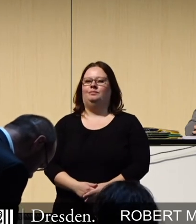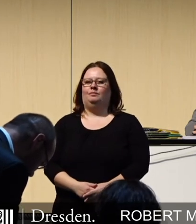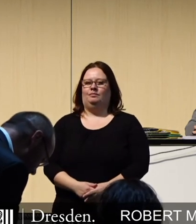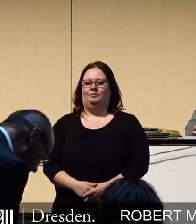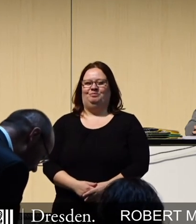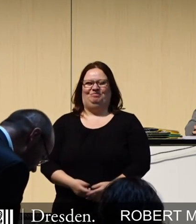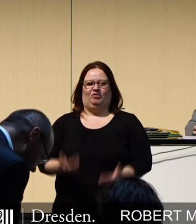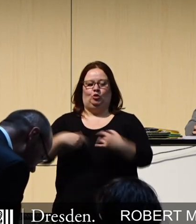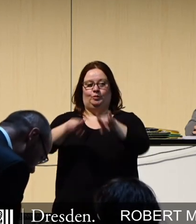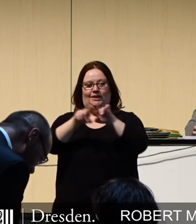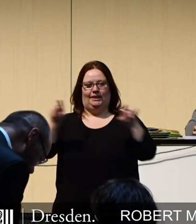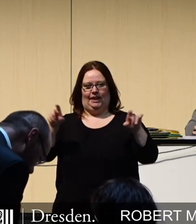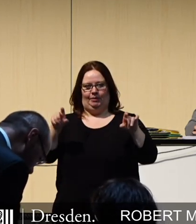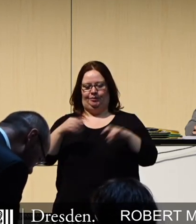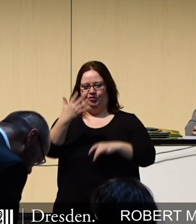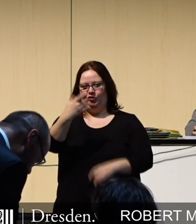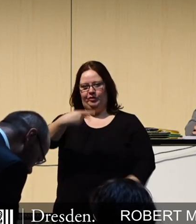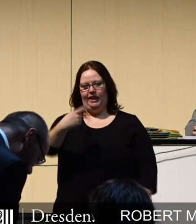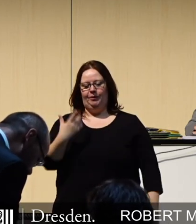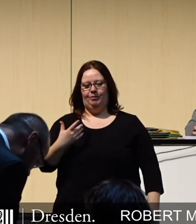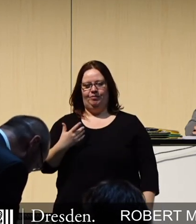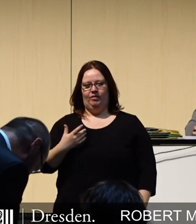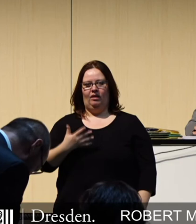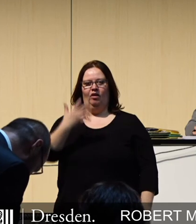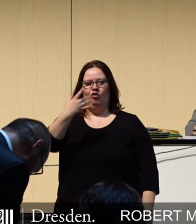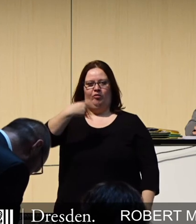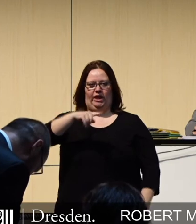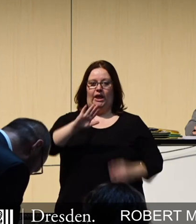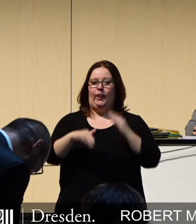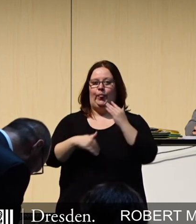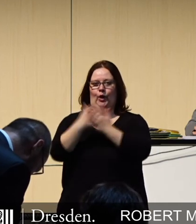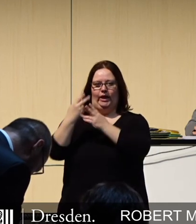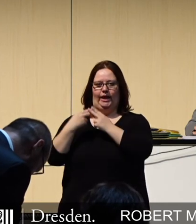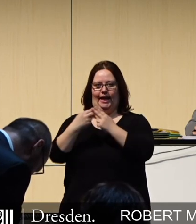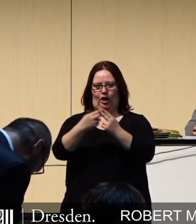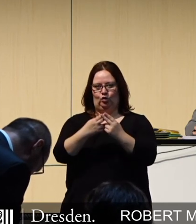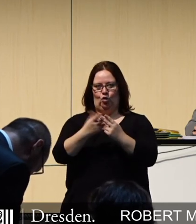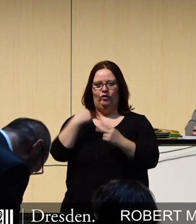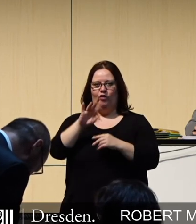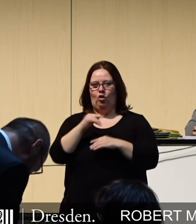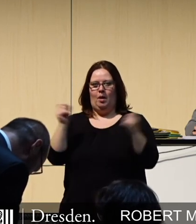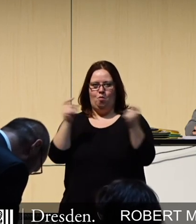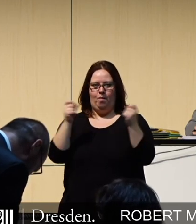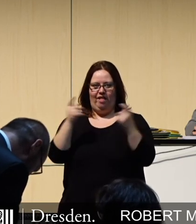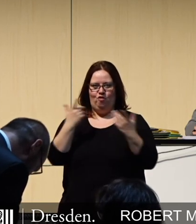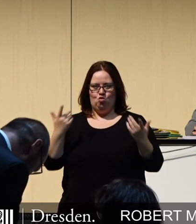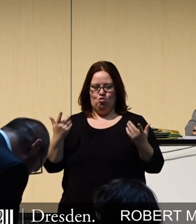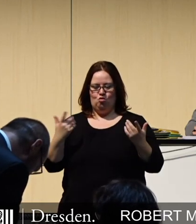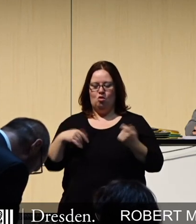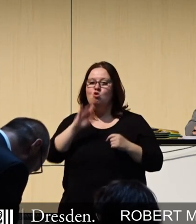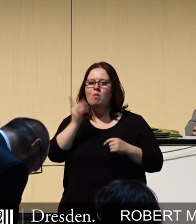Zum Thema 5G. 5G ist die neue Generation Mobilfunk. Und die Bedeutung mobiler